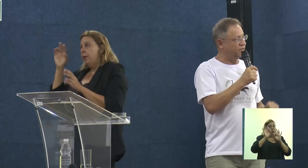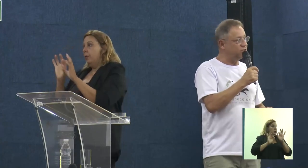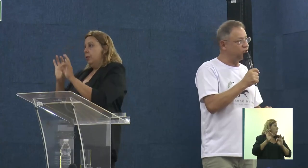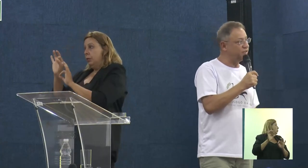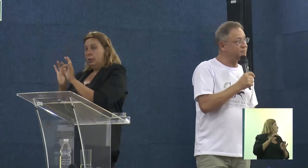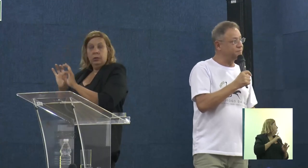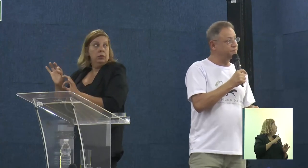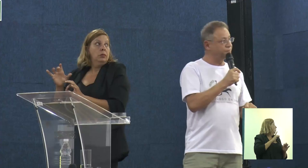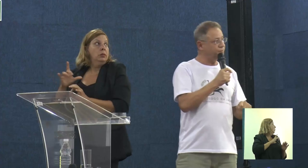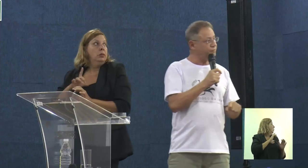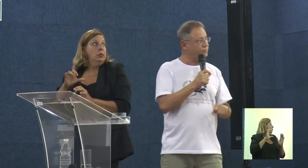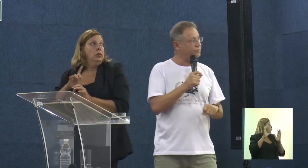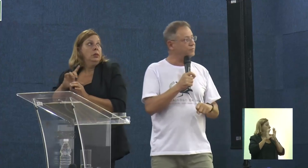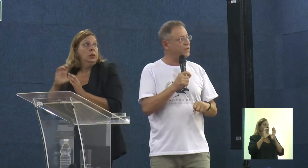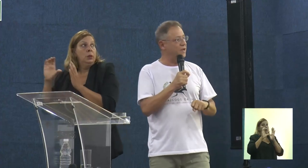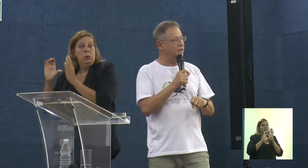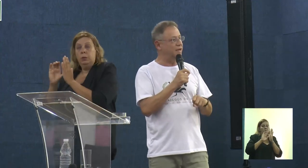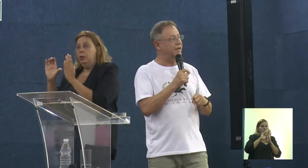Diversidade, professora Regina.